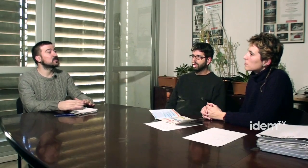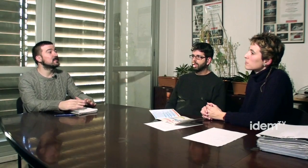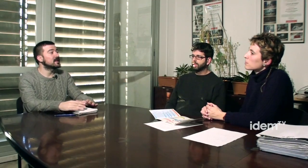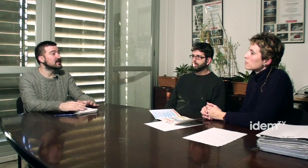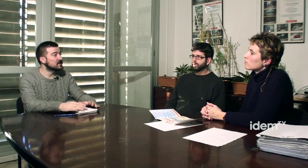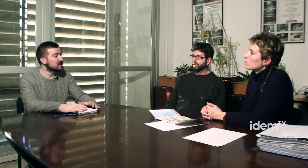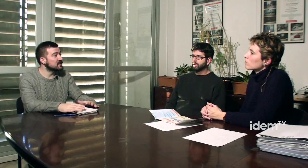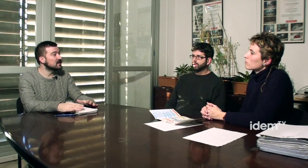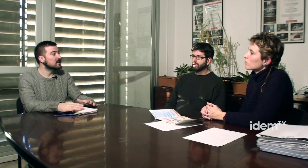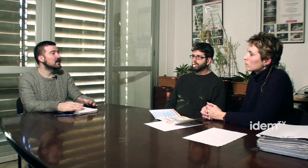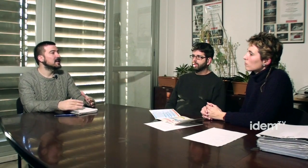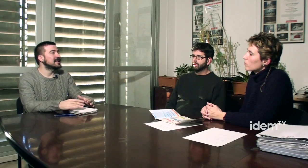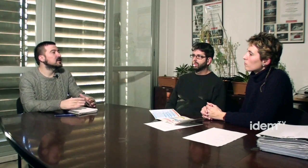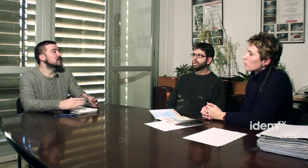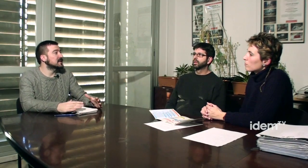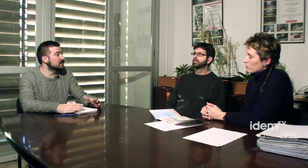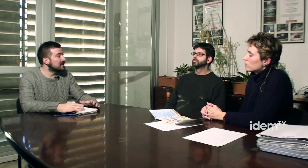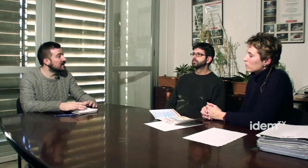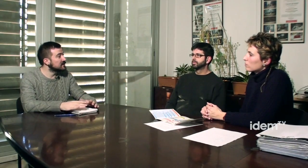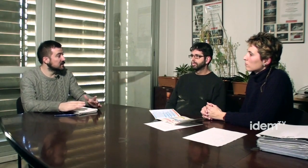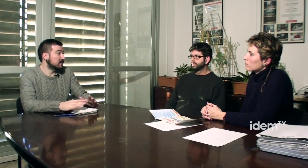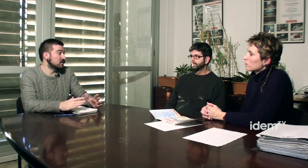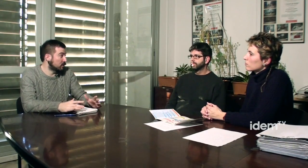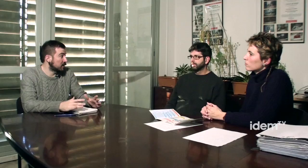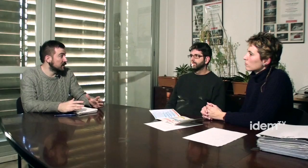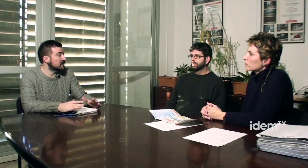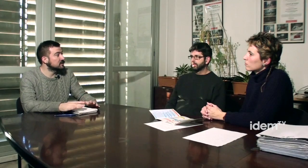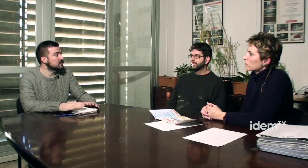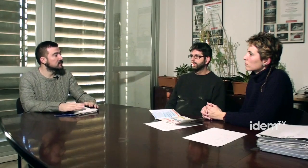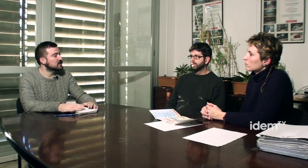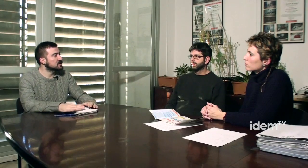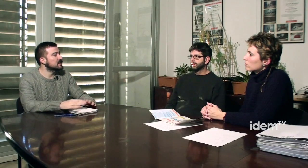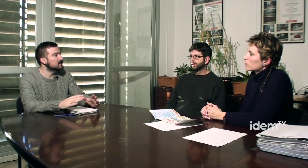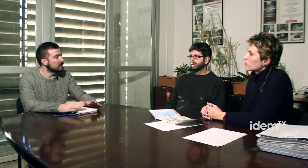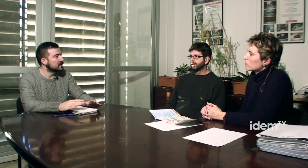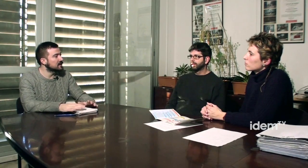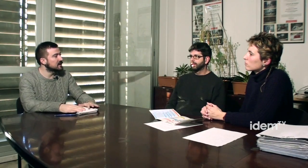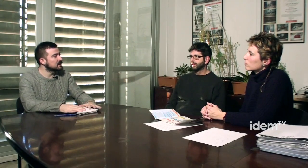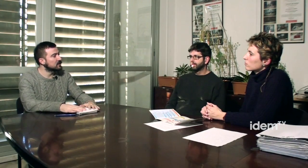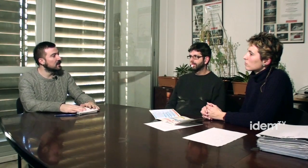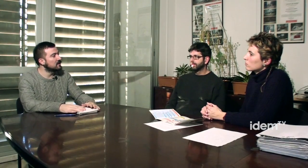motivar el seu naixement i quines són les activitats, serveis o reivindicacions, suposa que també, que té la sectorial.